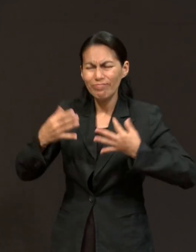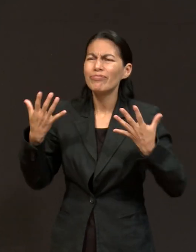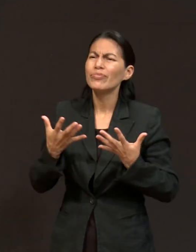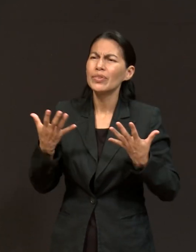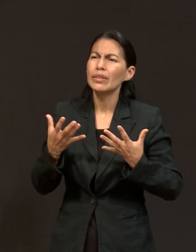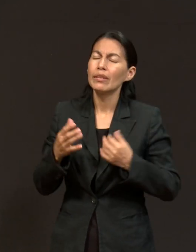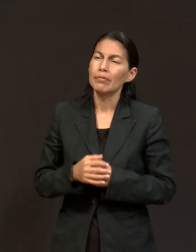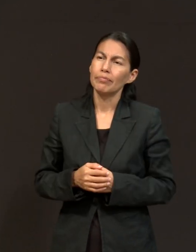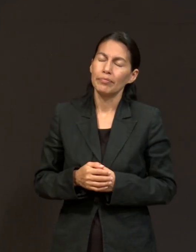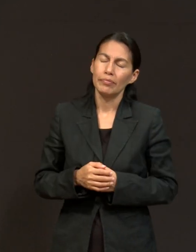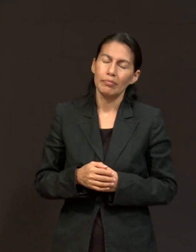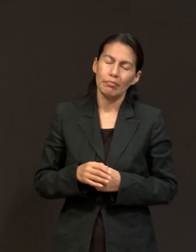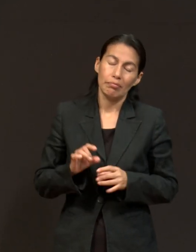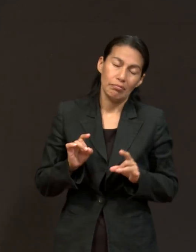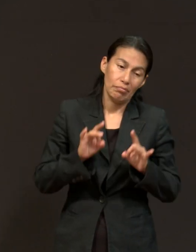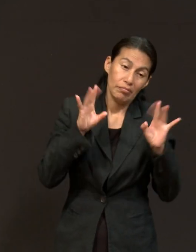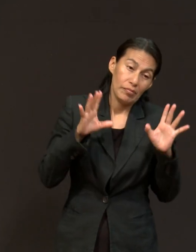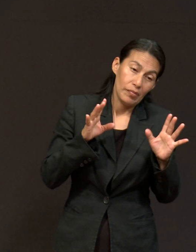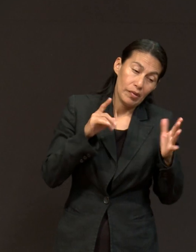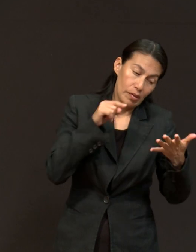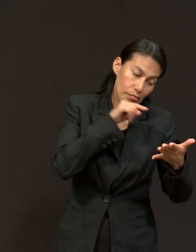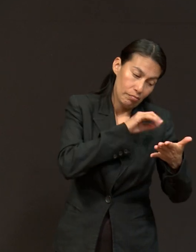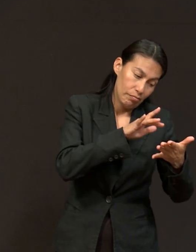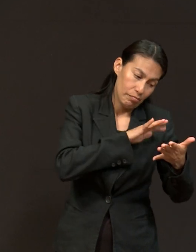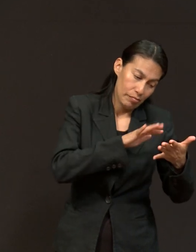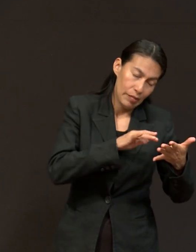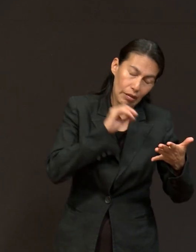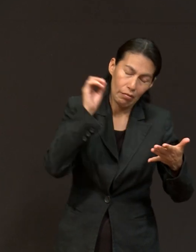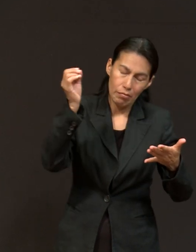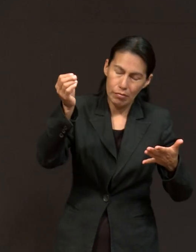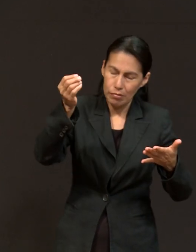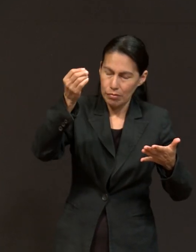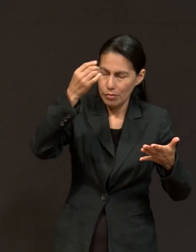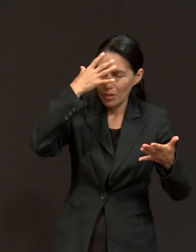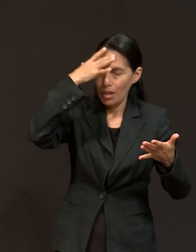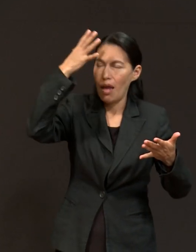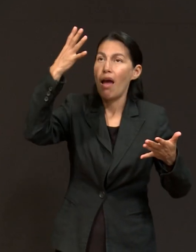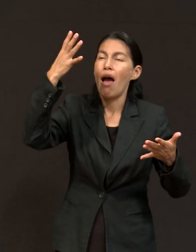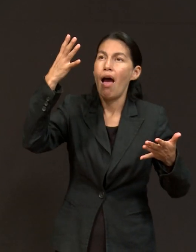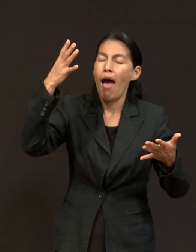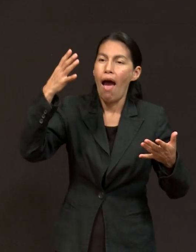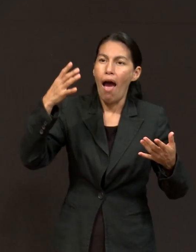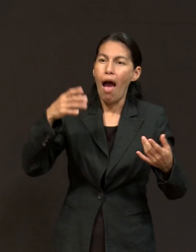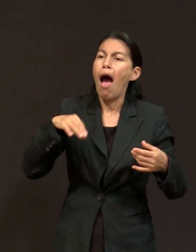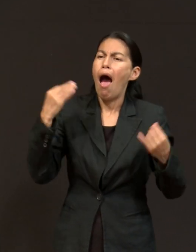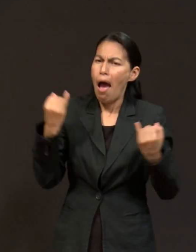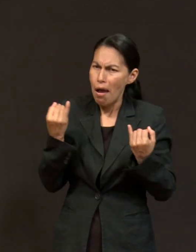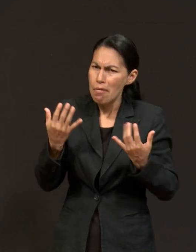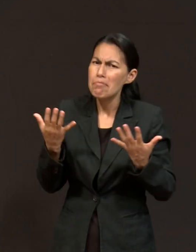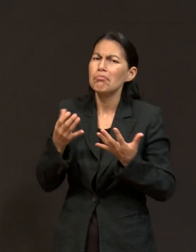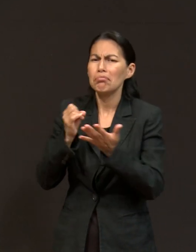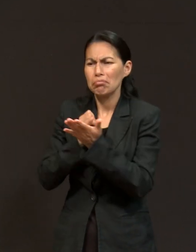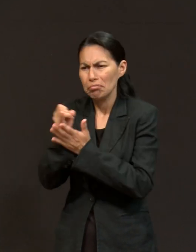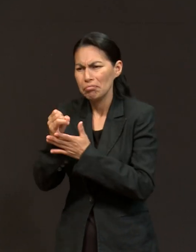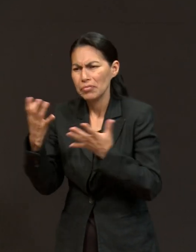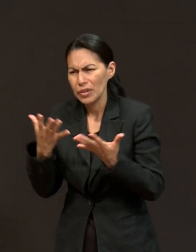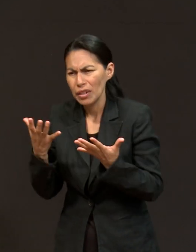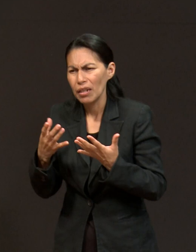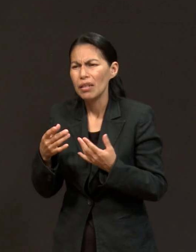instantáneamente a mi cabeza, y entonces yo decía, la solución, entonces la mejor solución y más certera es esta, y